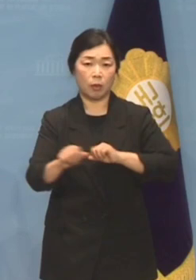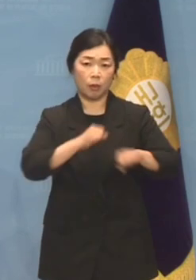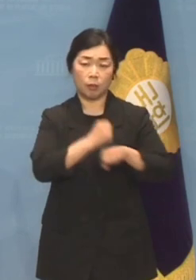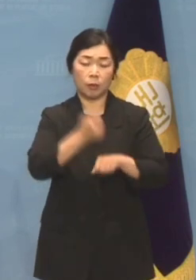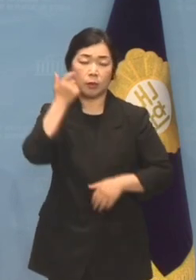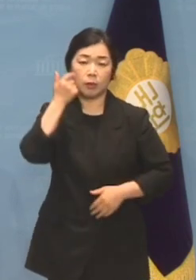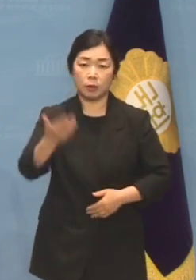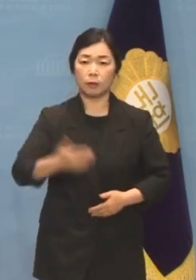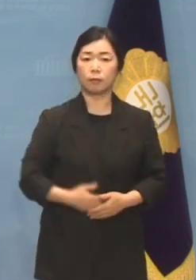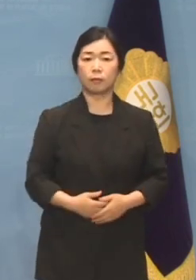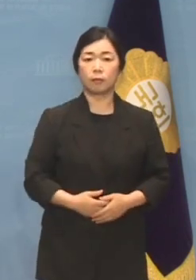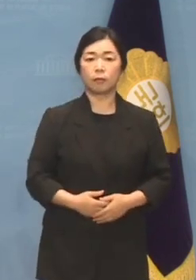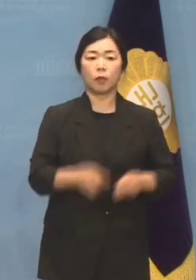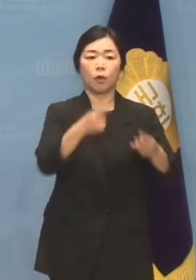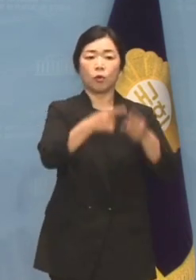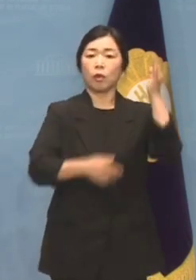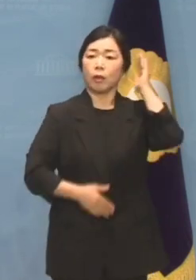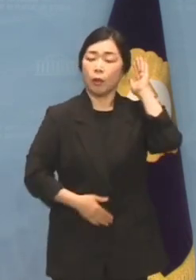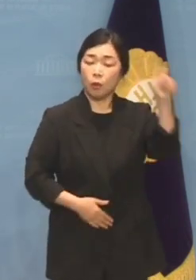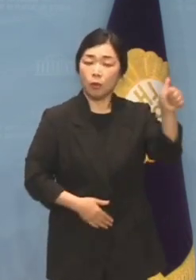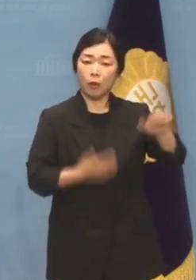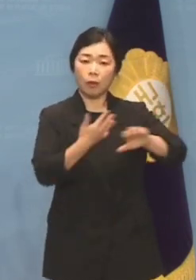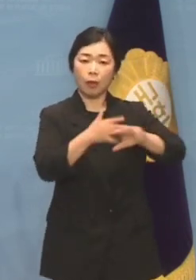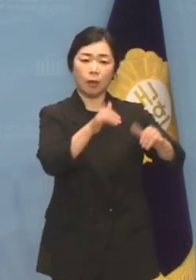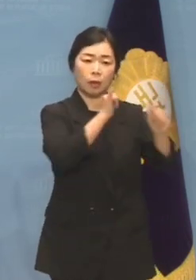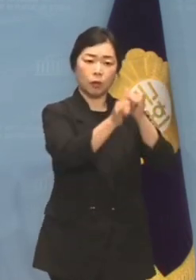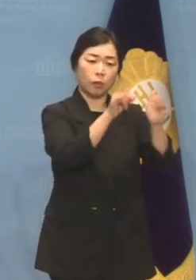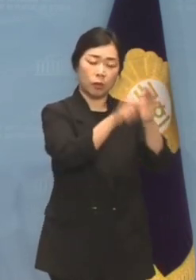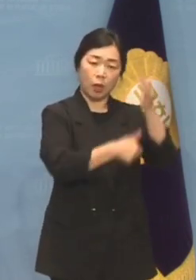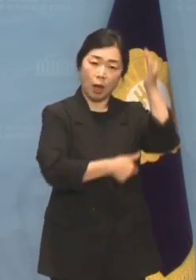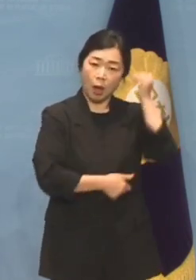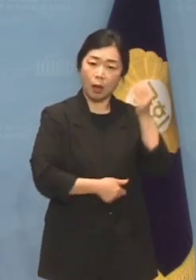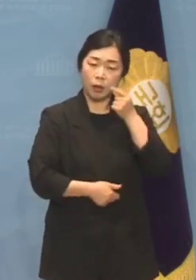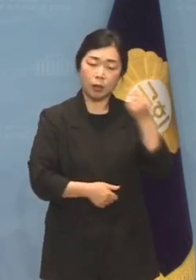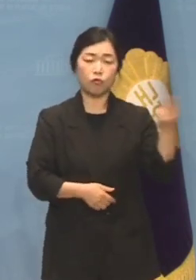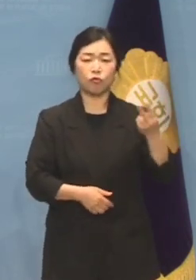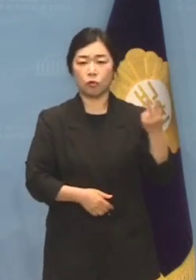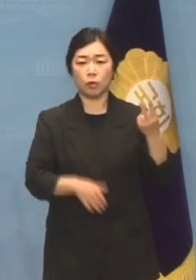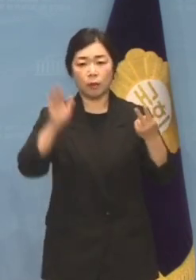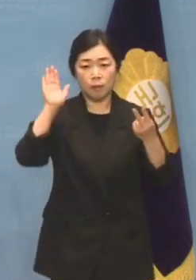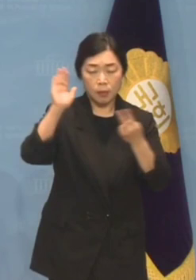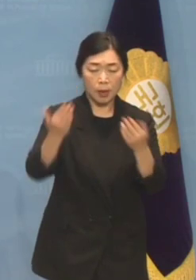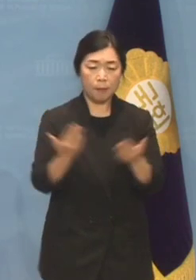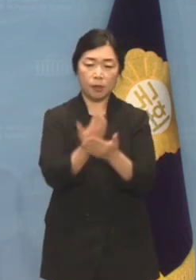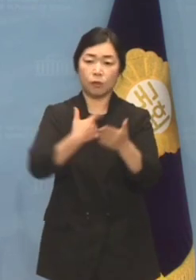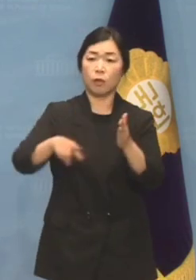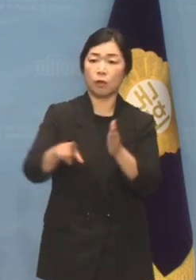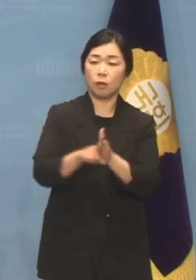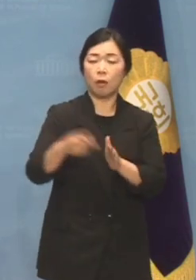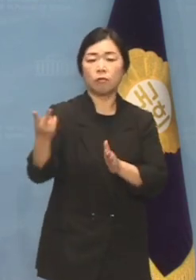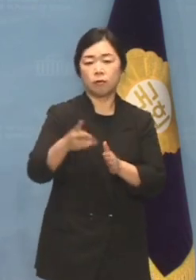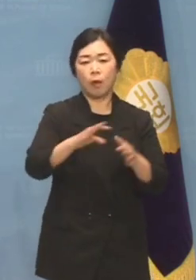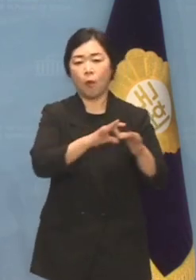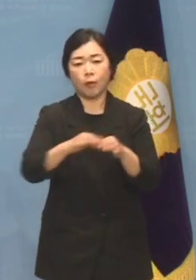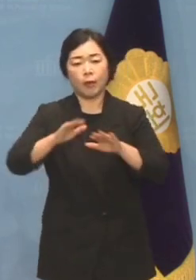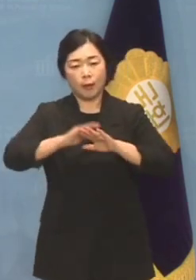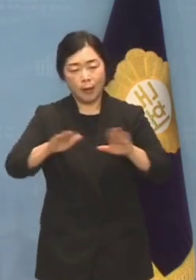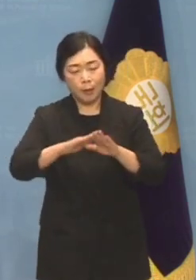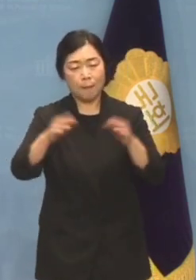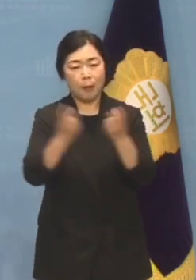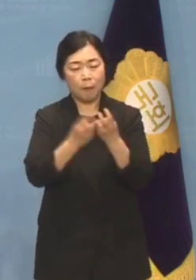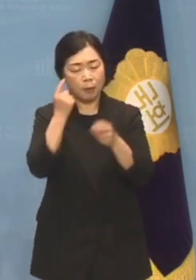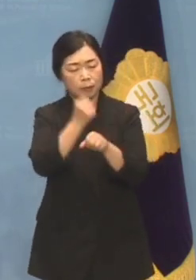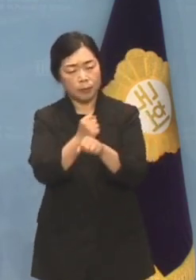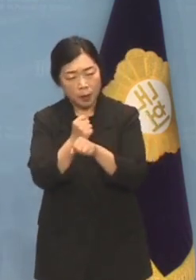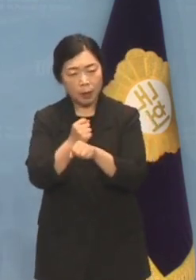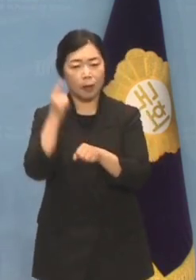유석열 대통령은 외신과 인터뷰에서 한일 양국이 미래로 나아가기 위한 관계 개선 방안에 대해